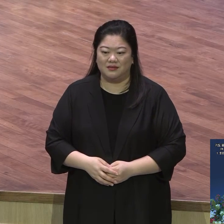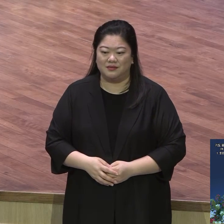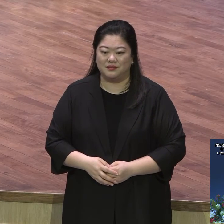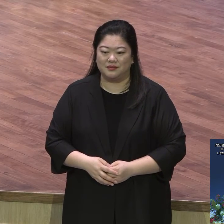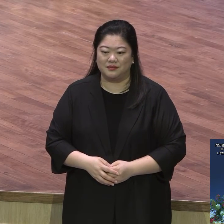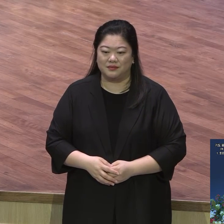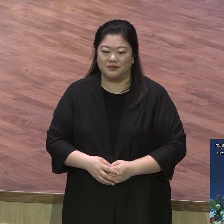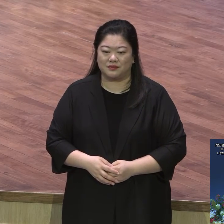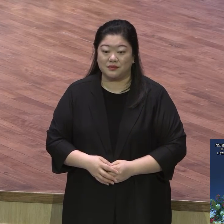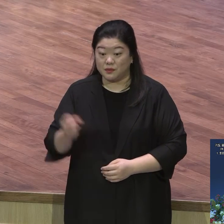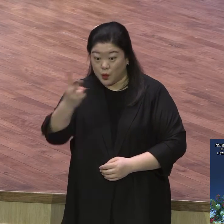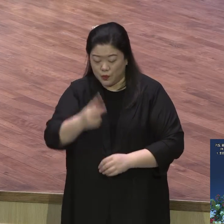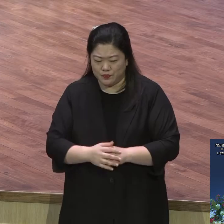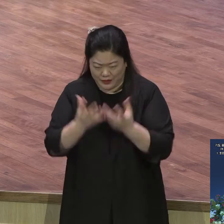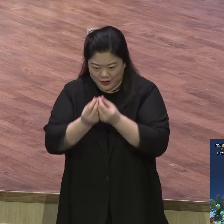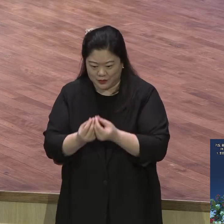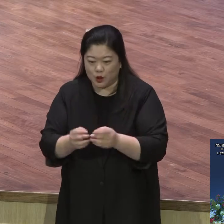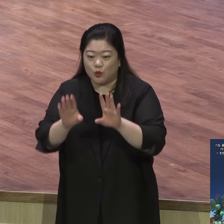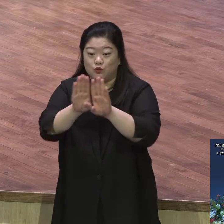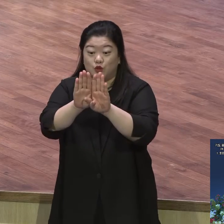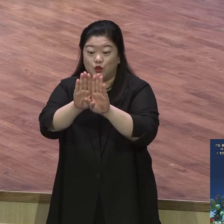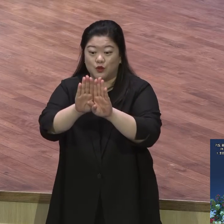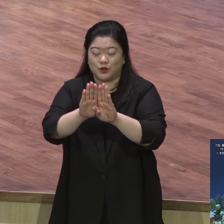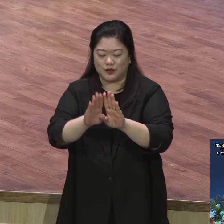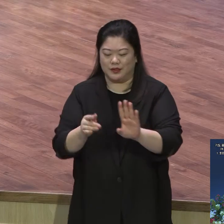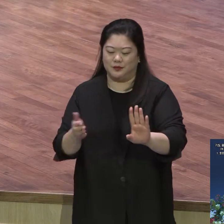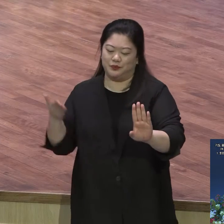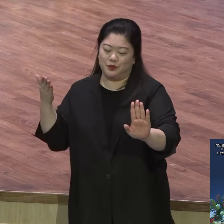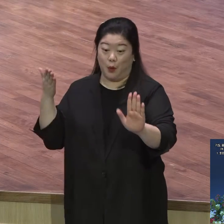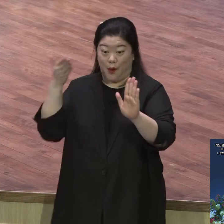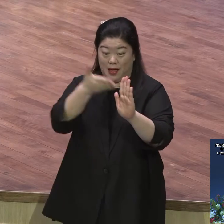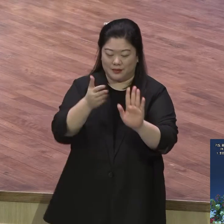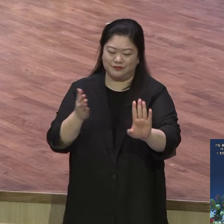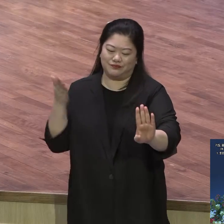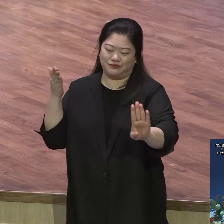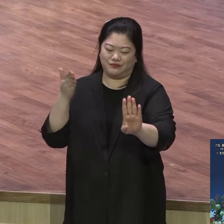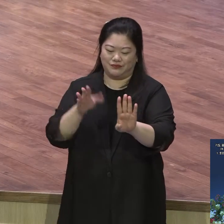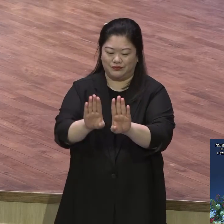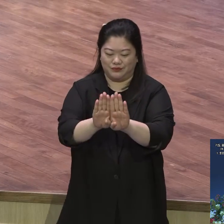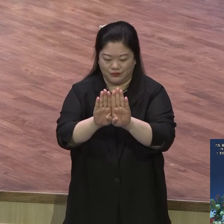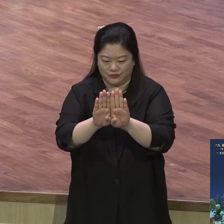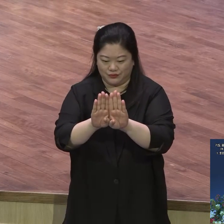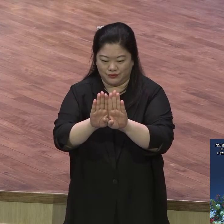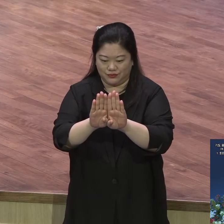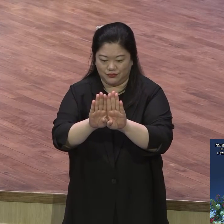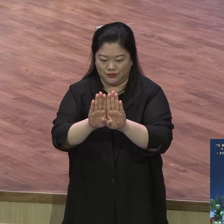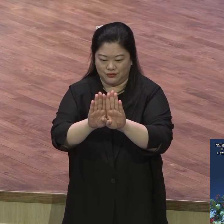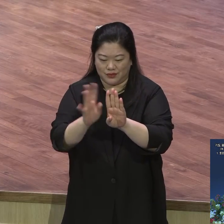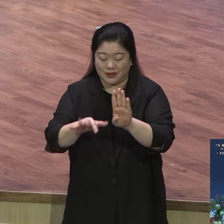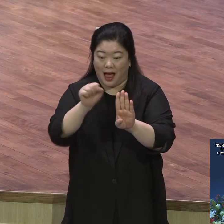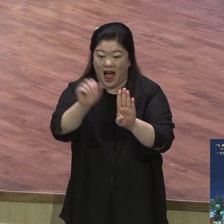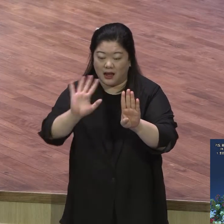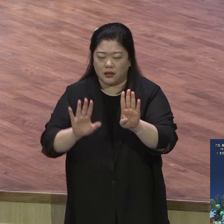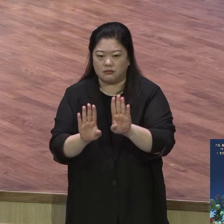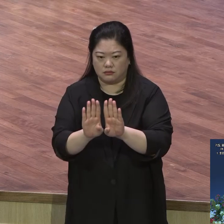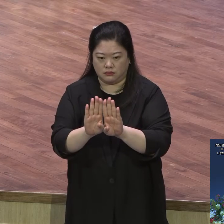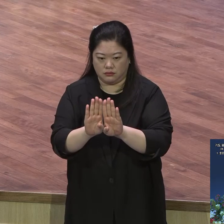문 앞에까지 왔는데 그래서 여러분이요 이렇게 비몽사몽